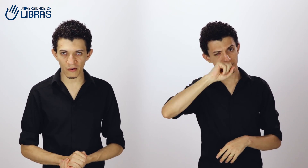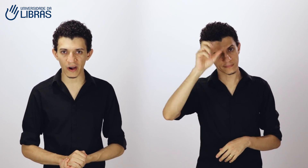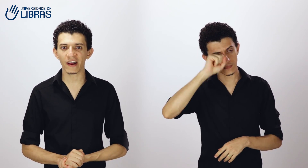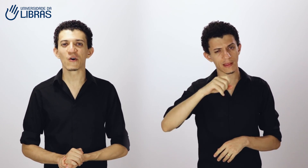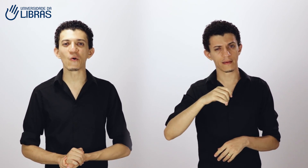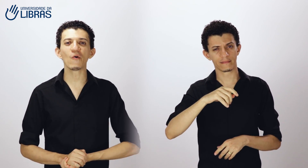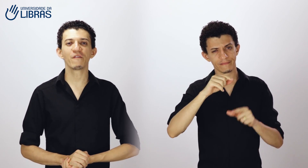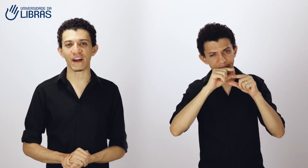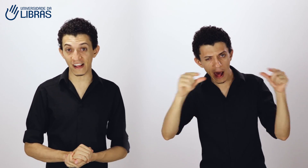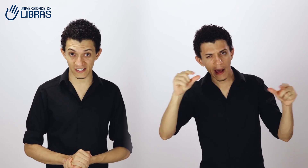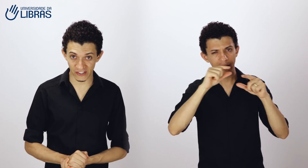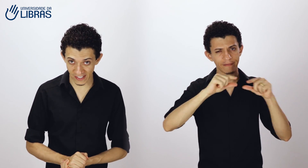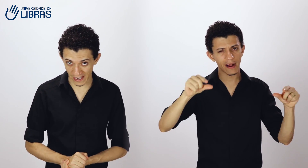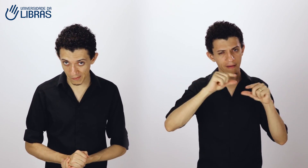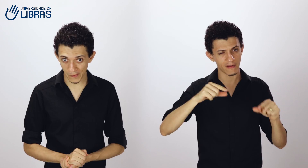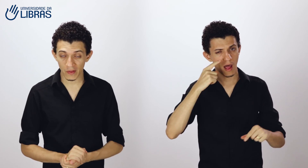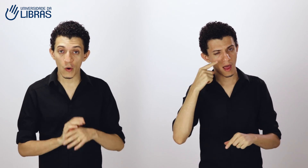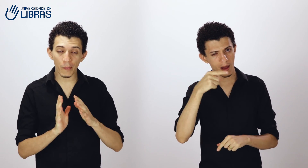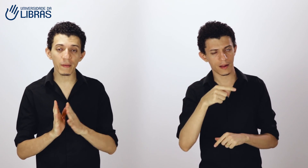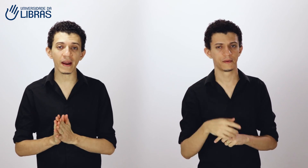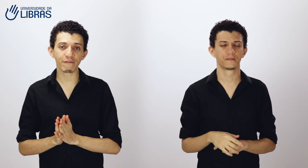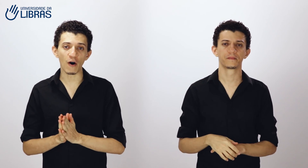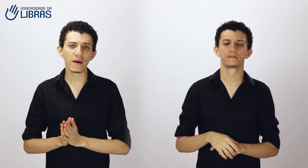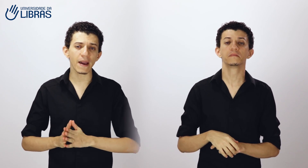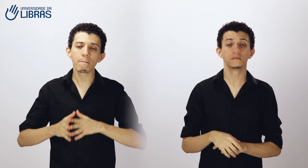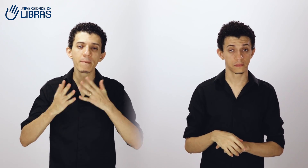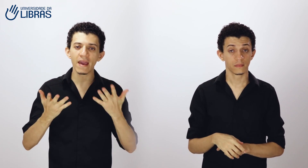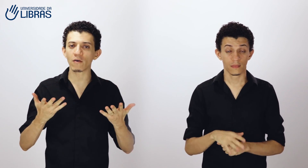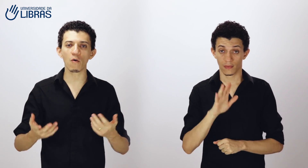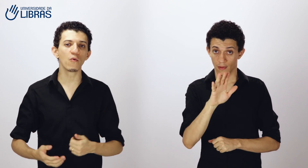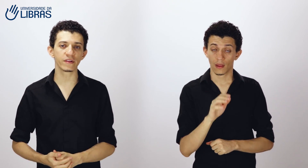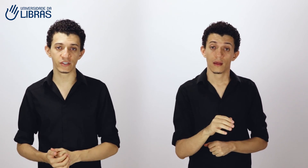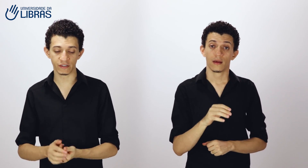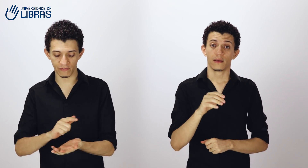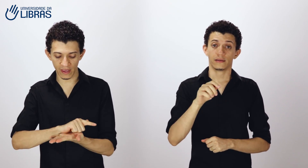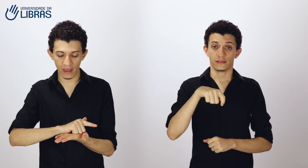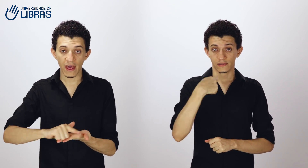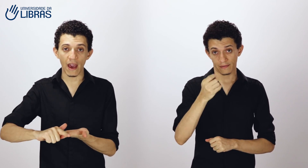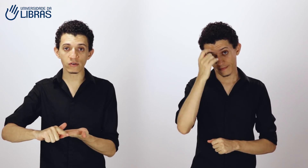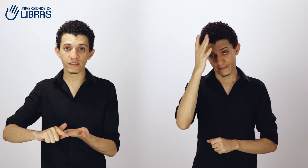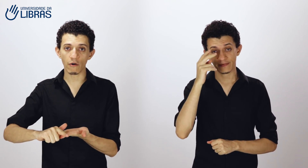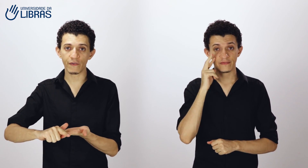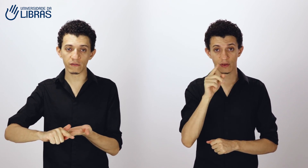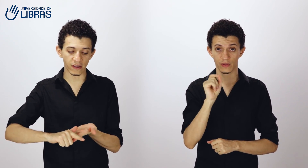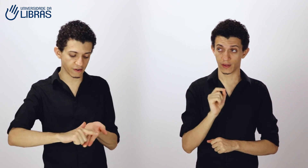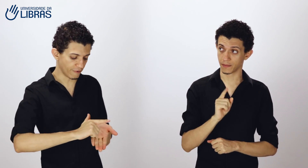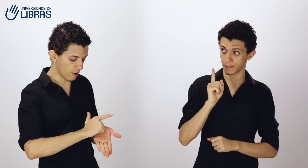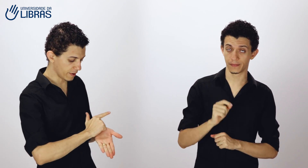agora com frases de exemplo. A primeira forma que é bem comum da gente ver é o sinal feito dessa forma.